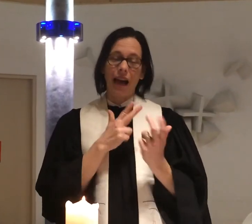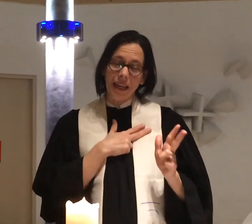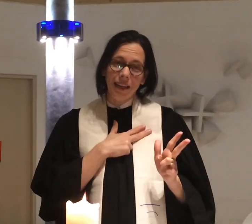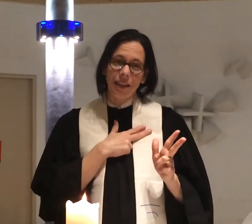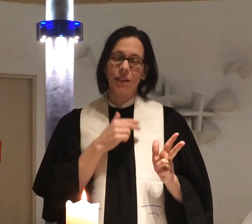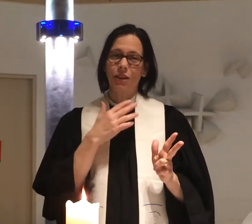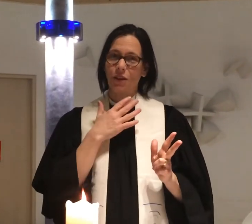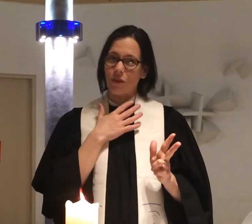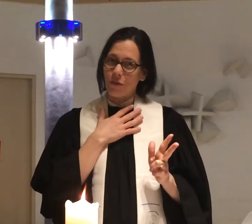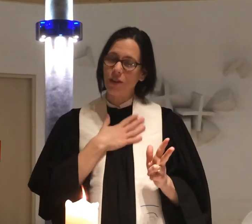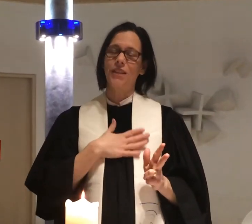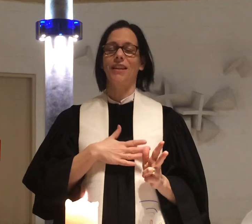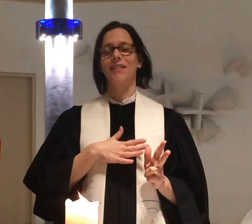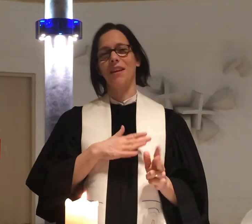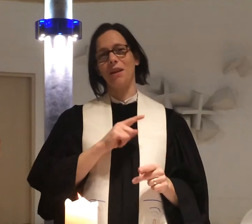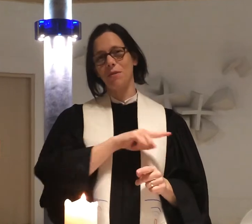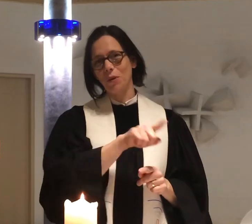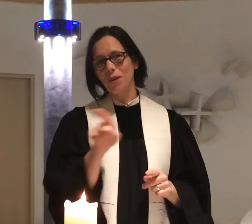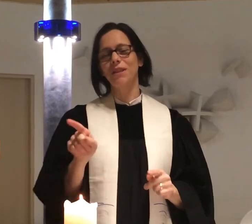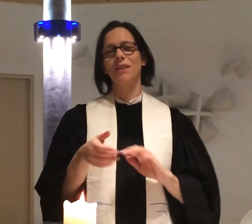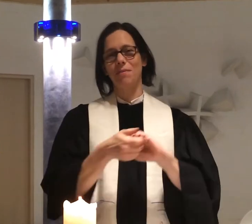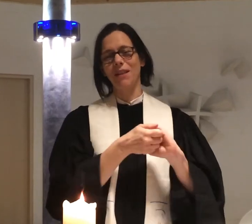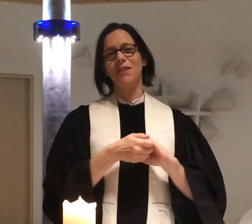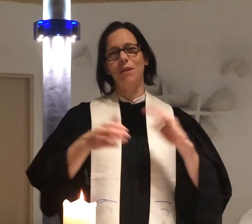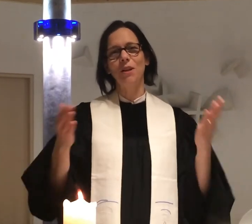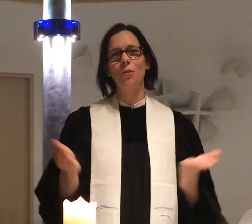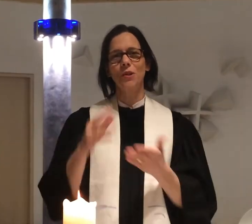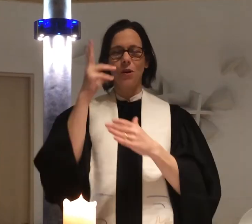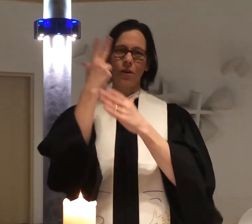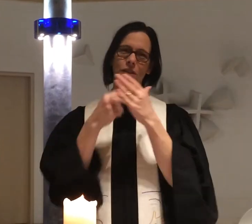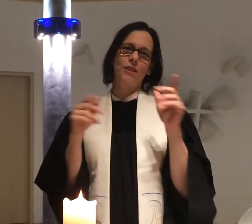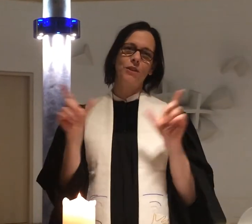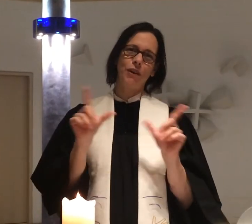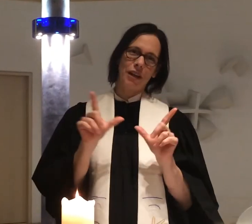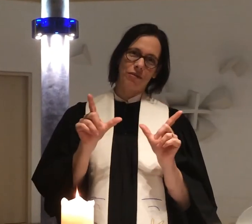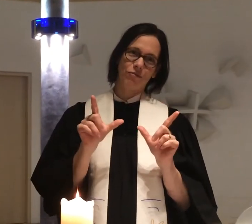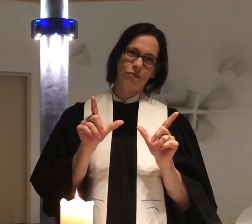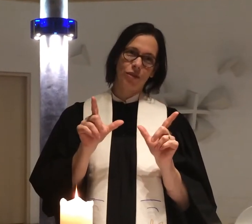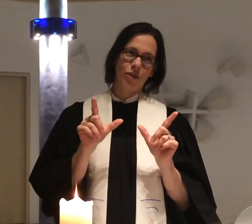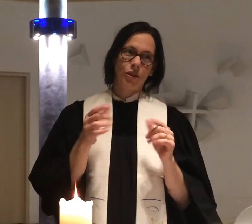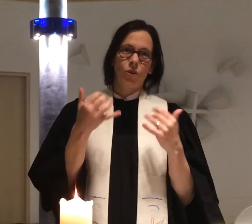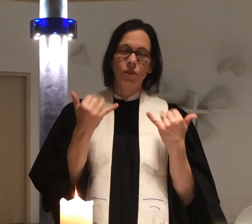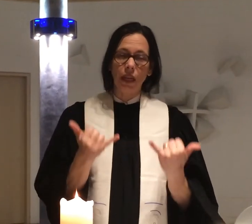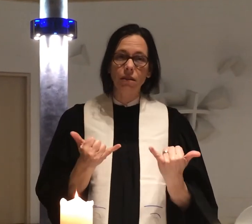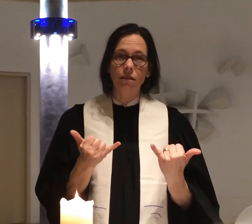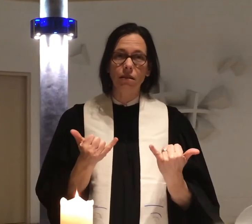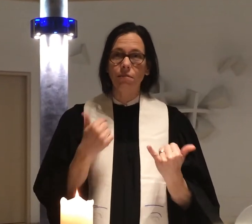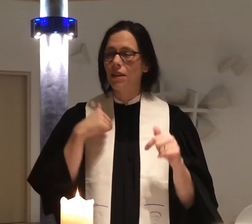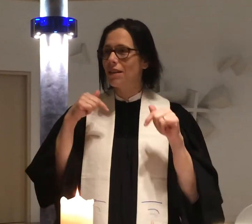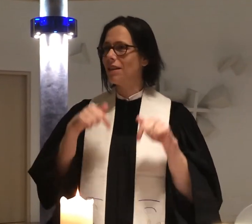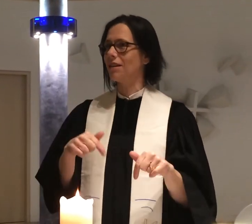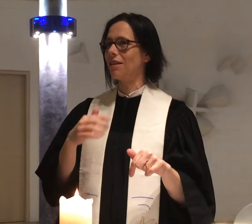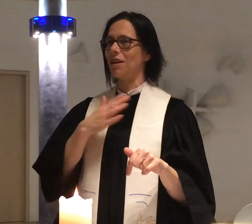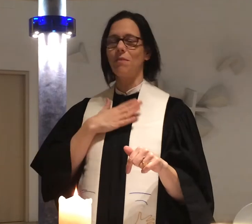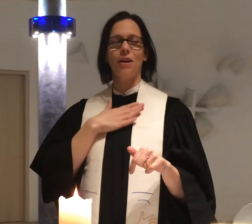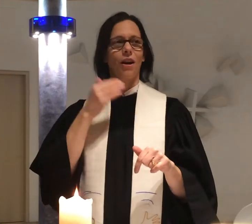Eigentlich wollte ich ganz gerne mit euch gemeinsam einen Ostergottesdienst feiern. Und jetzt bin ich hier in meiner